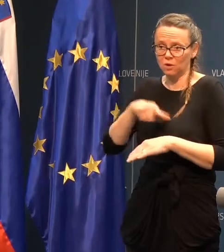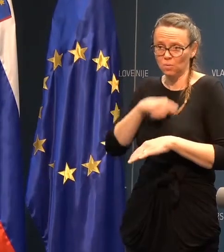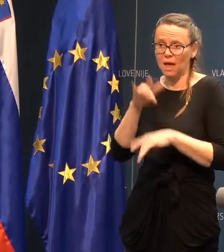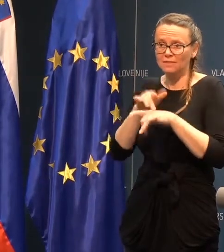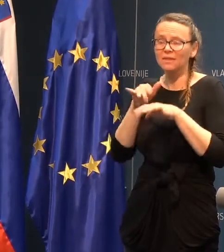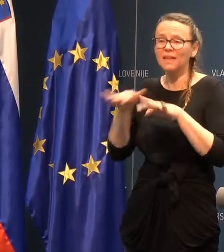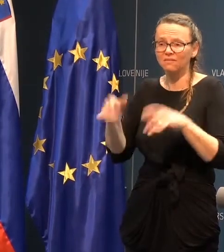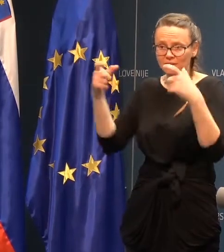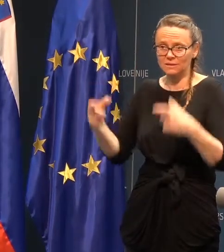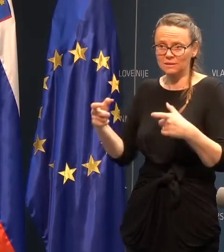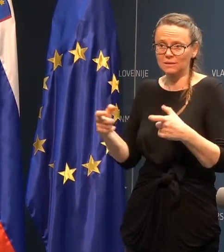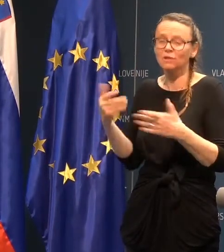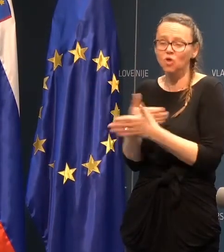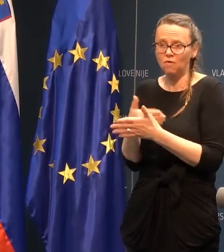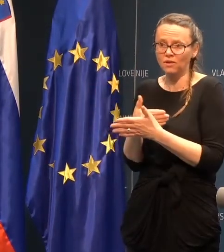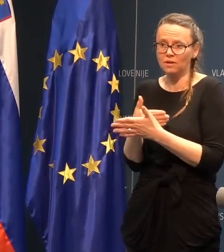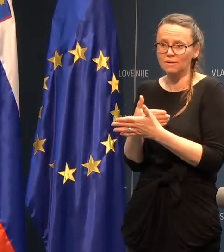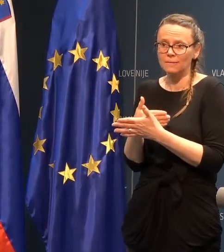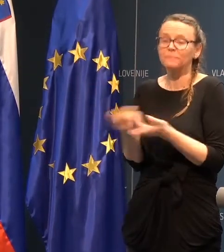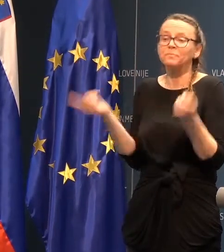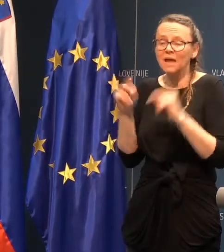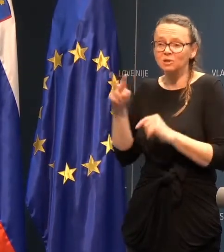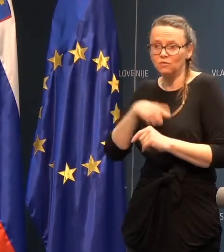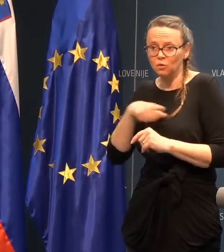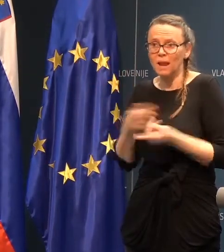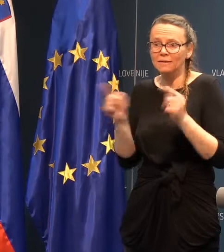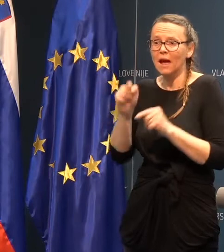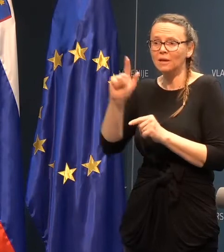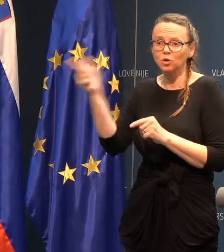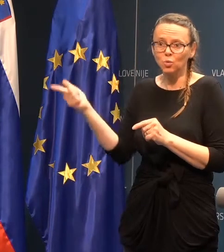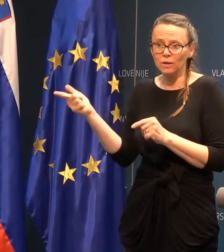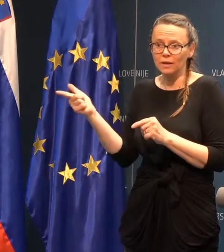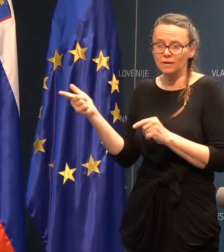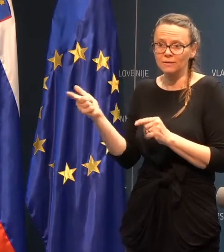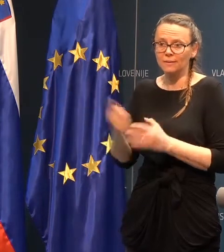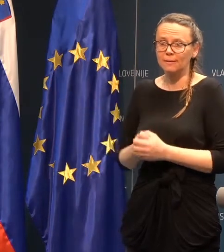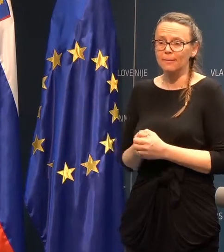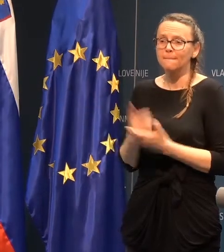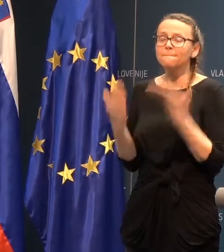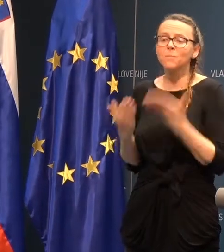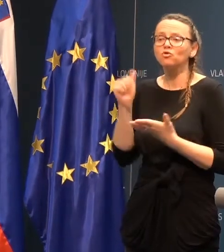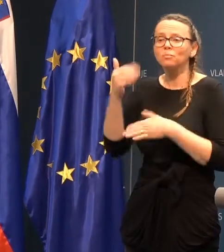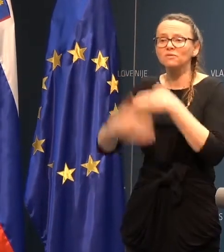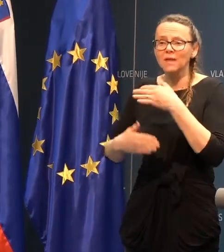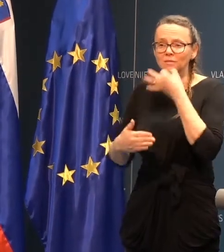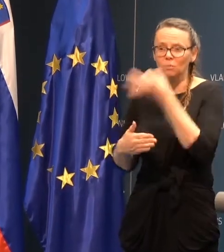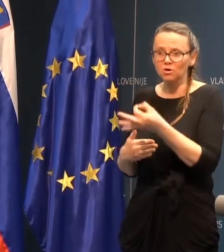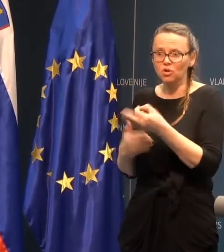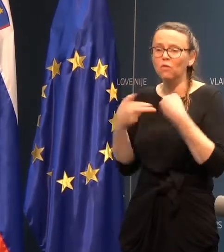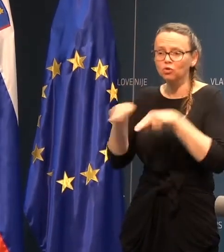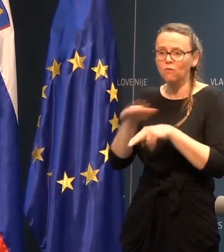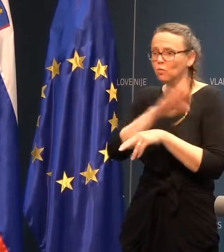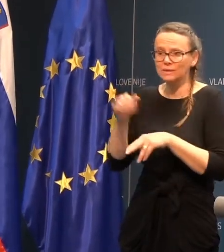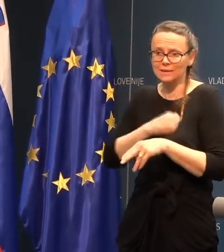ali so druge? Hvala. Na zadnje vprašanje odgovor si